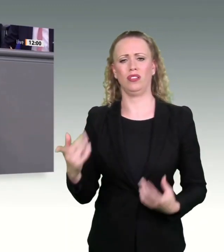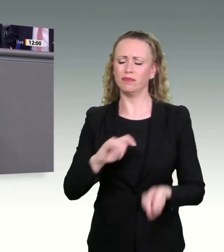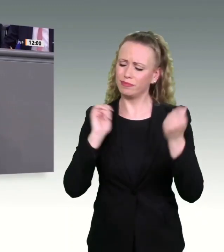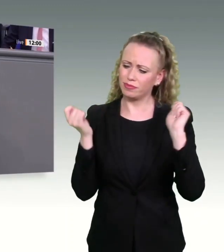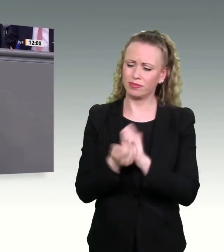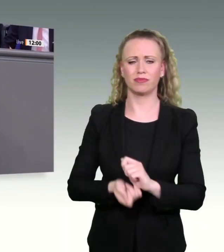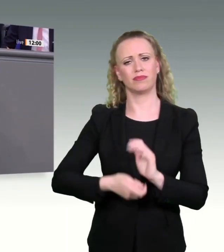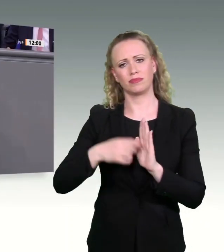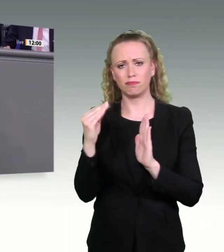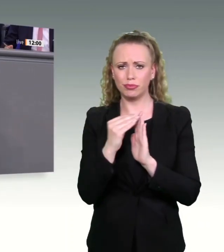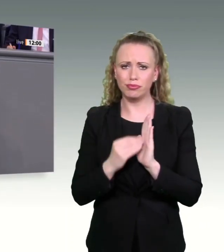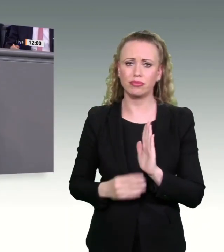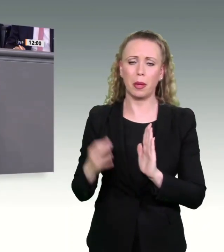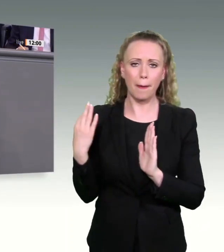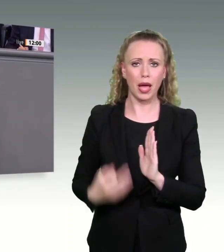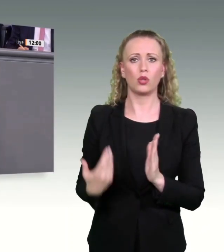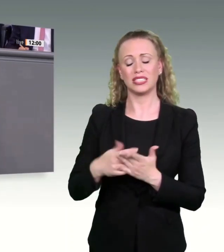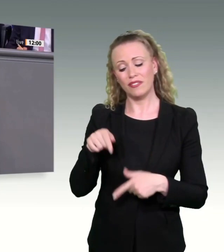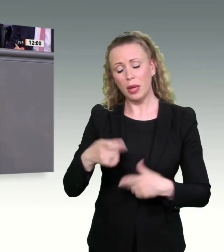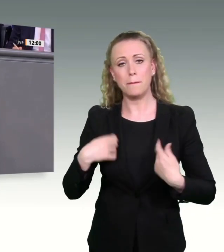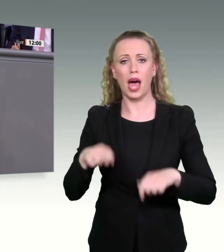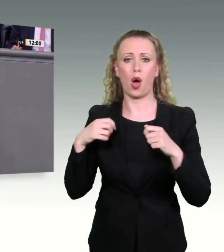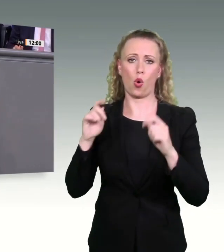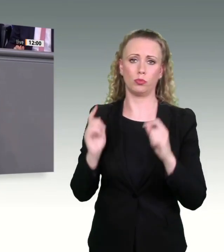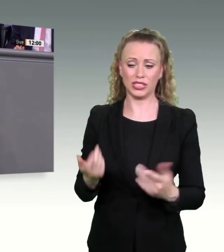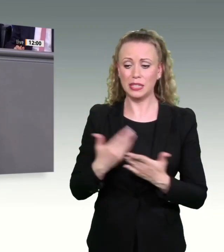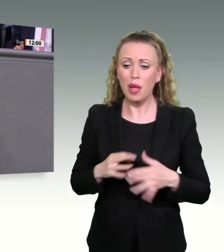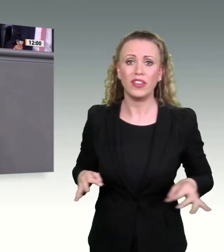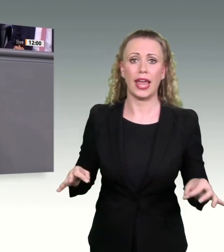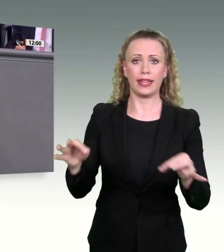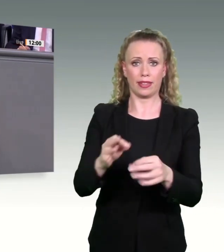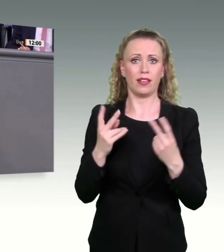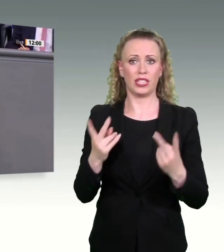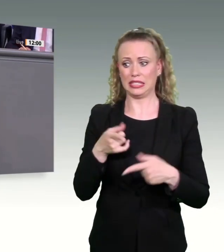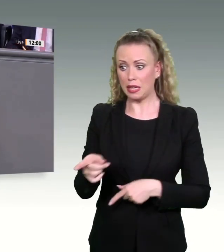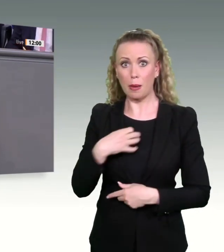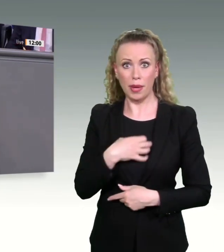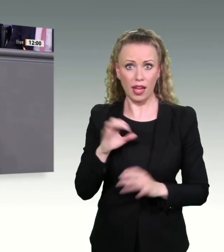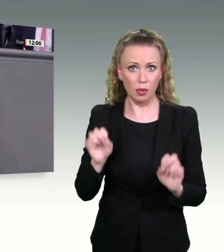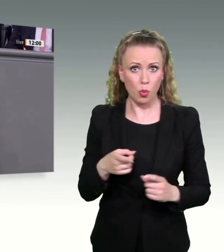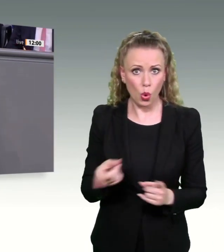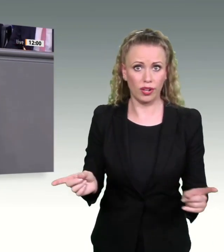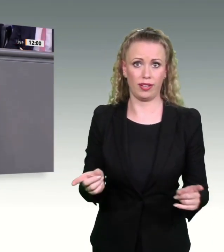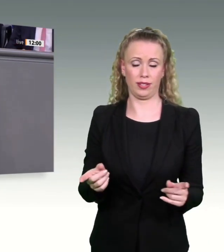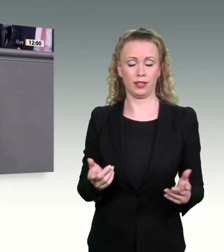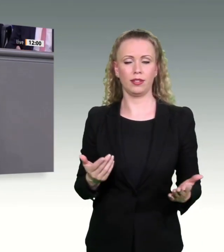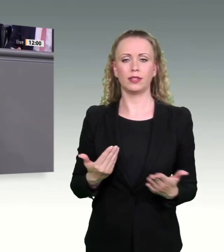Und deswegen geht es darum, dass wir das hier als gesamtgesellschaftliche Aufgabe verstehen, dass wir mit